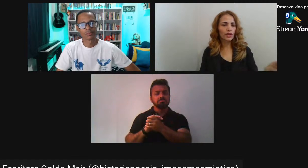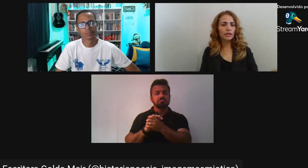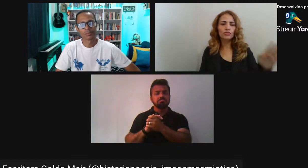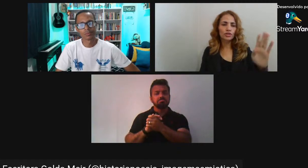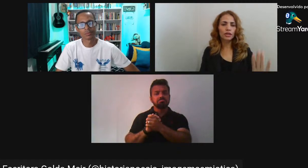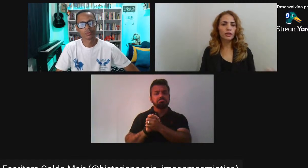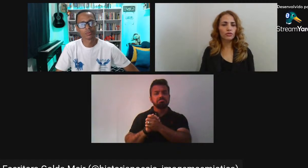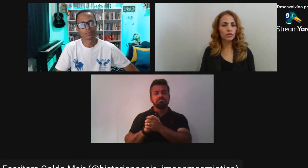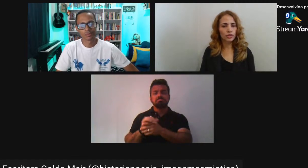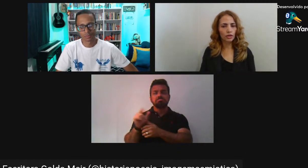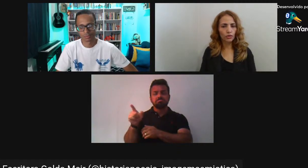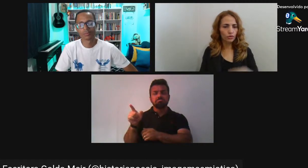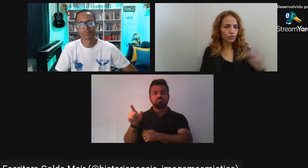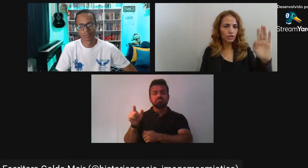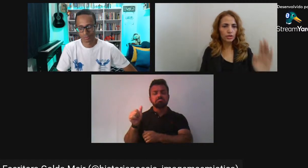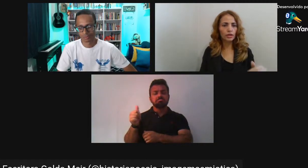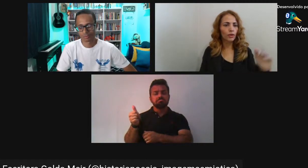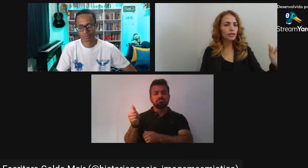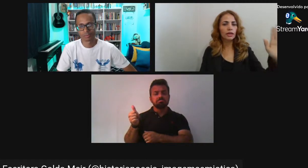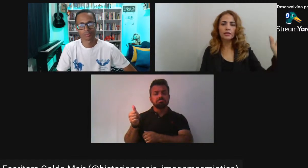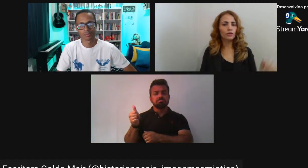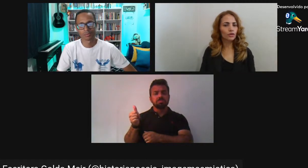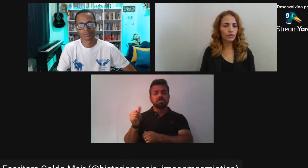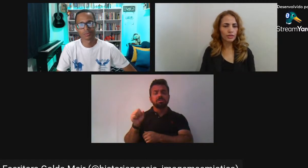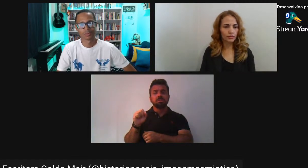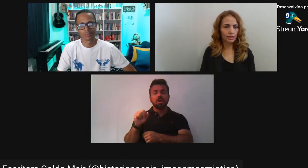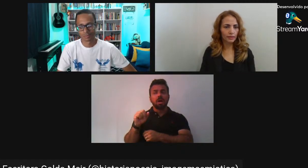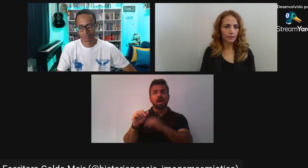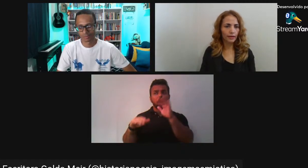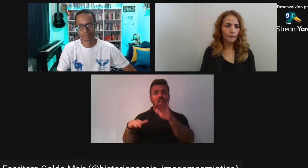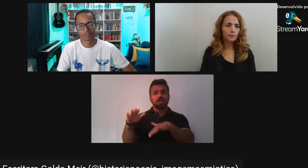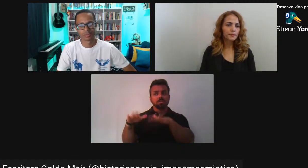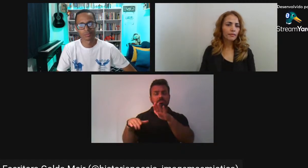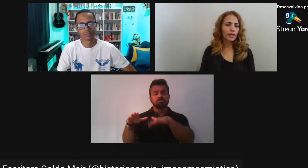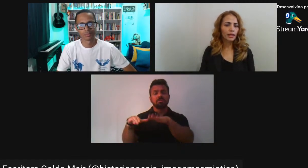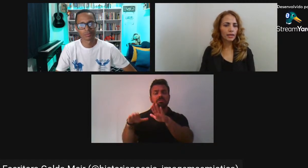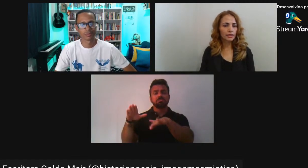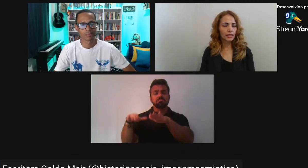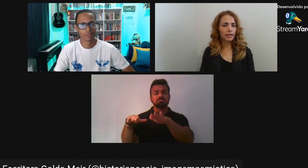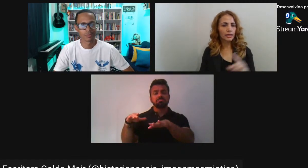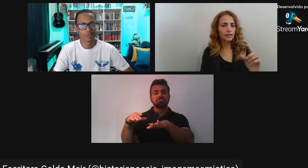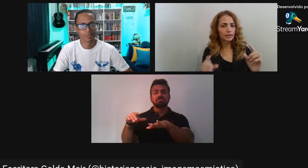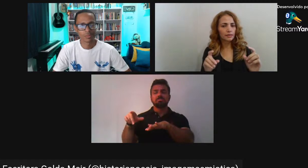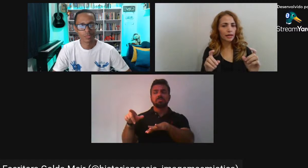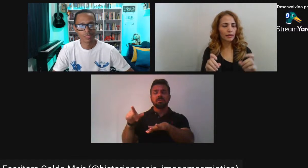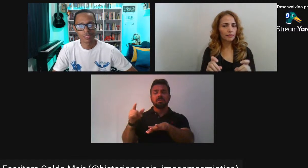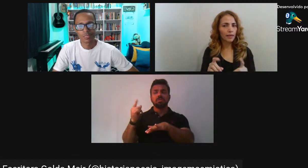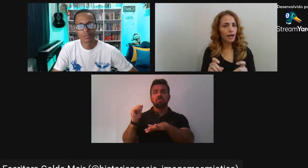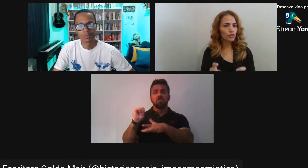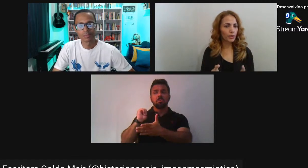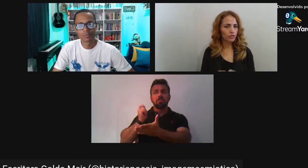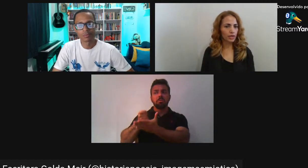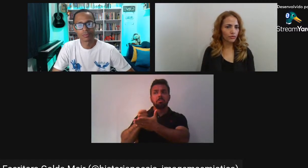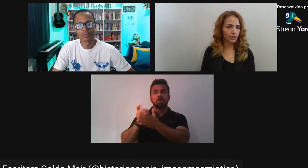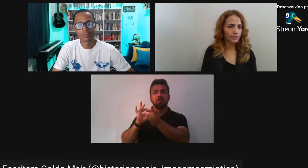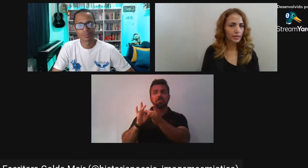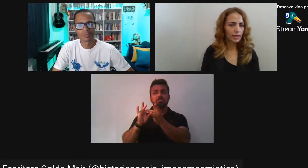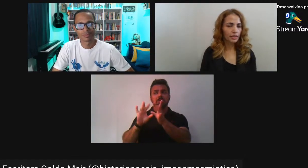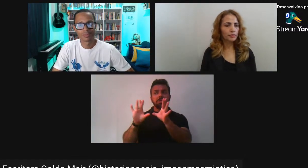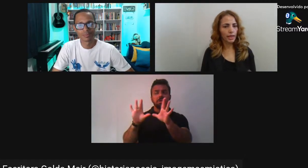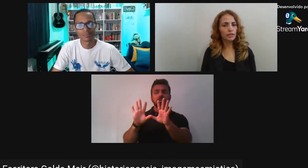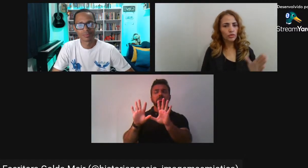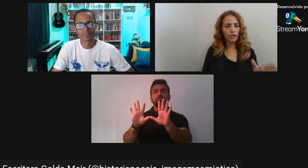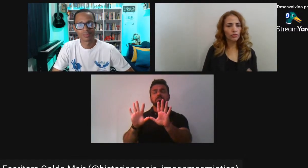aquela pessoa Ficaria sujeita Ao seu senhor Enquanto aquele senhor Tivesse vida Ele seria Mais ou menos livre